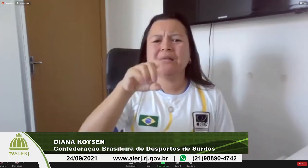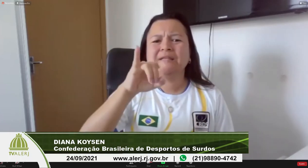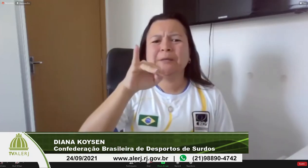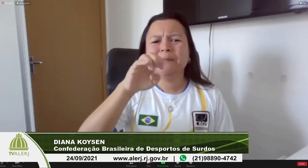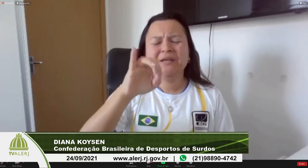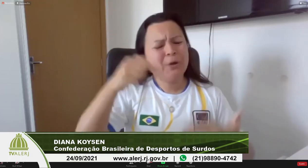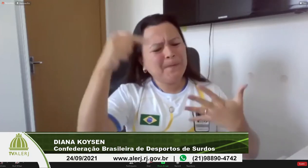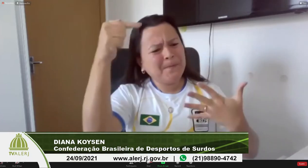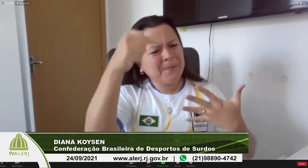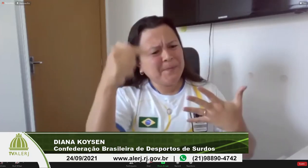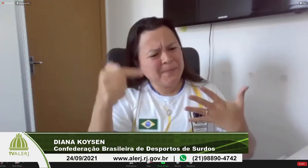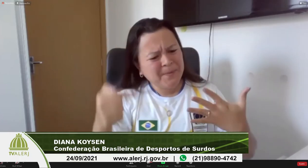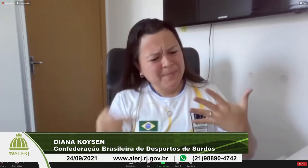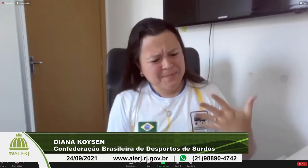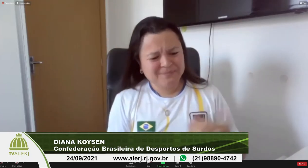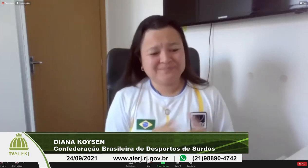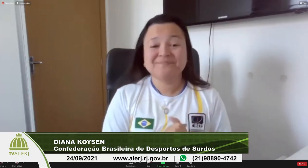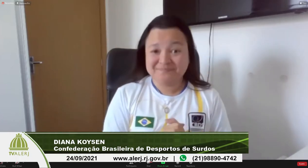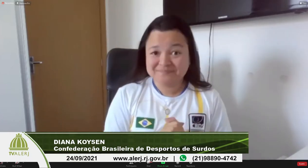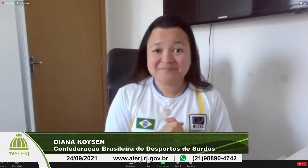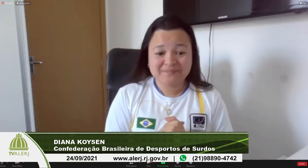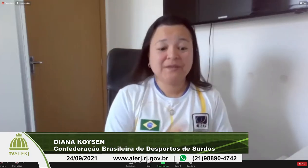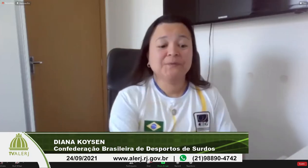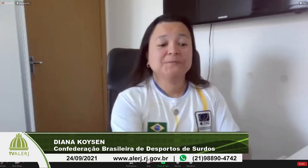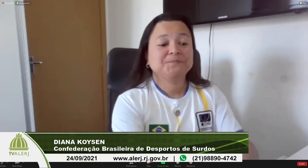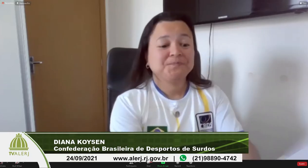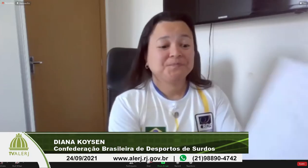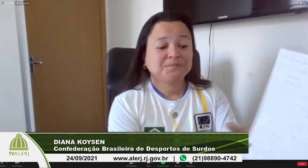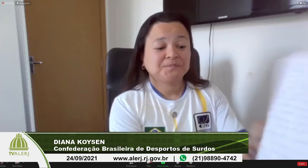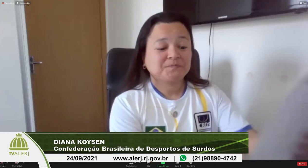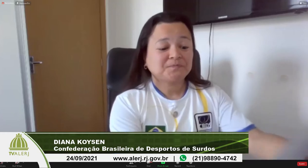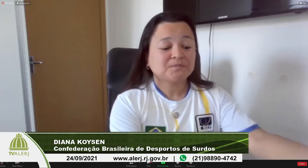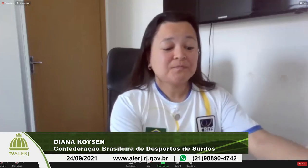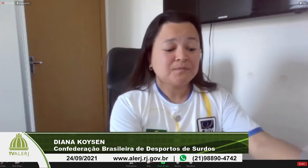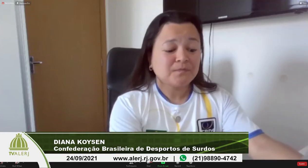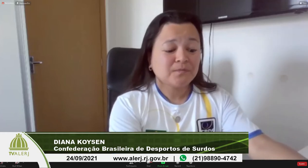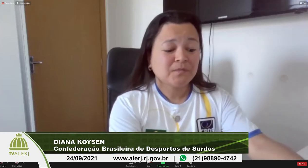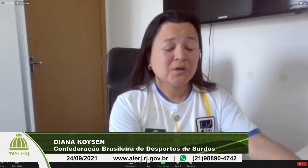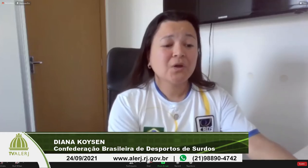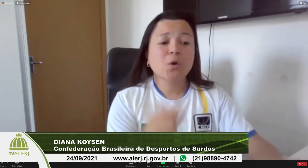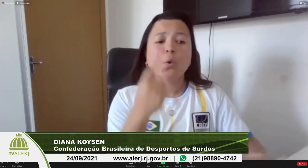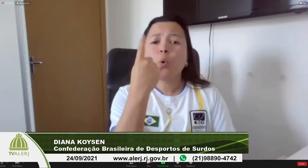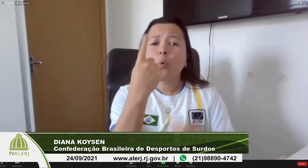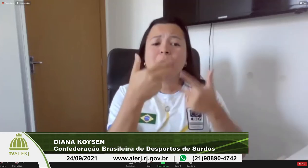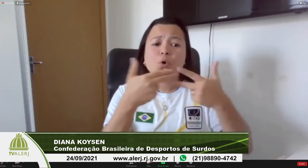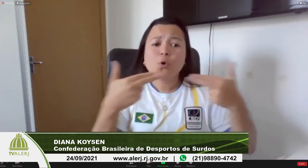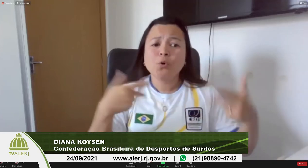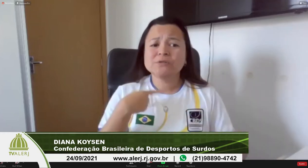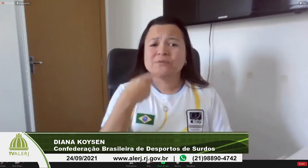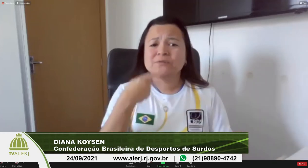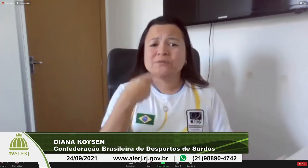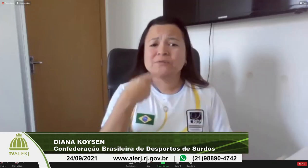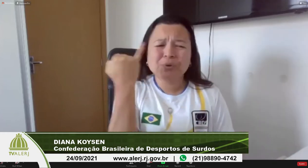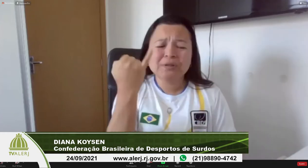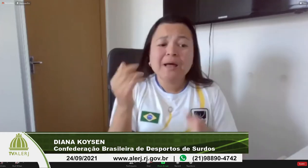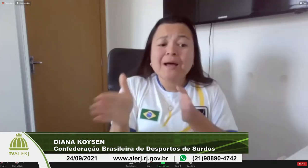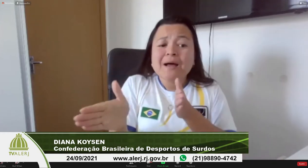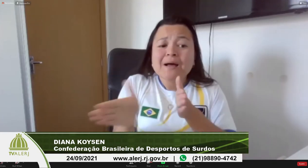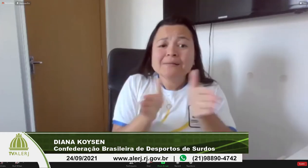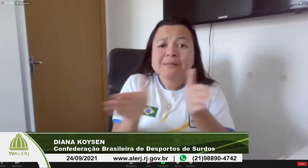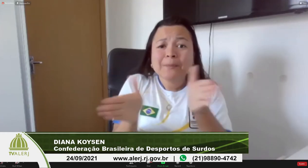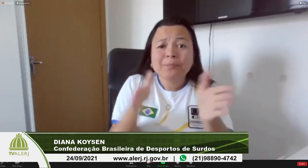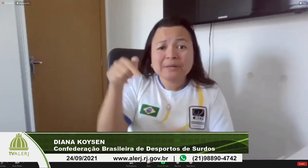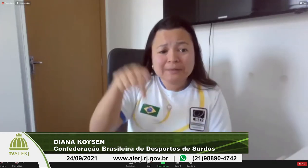gente precisa de mais apoio pra que a gente consiga trabalhar o alto desempenho desses atletas surdos dentro do território nacional e em